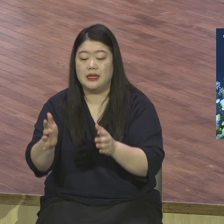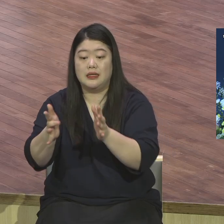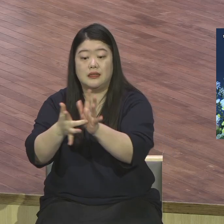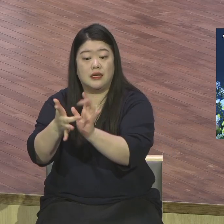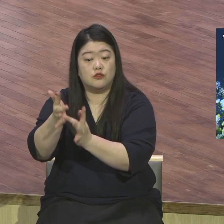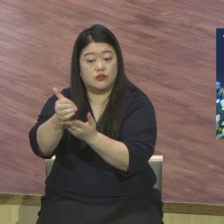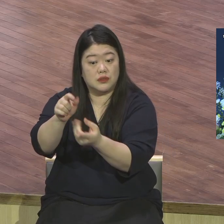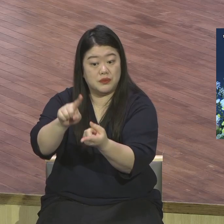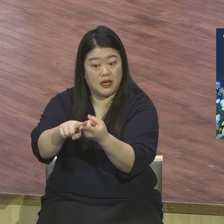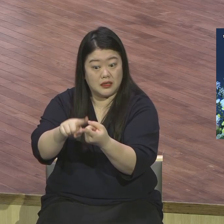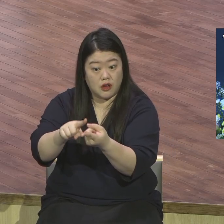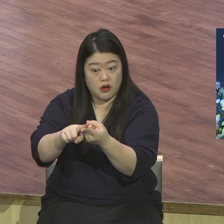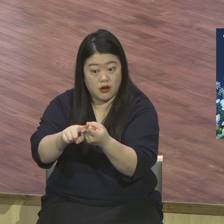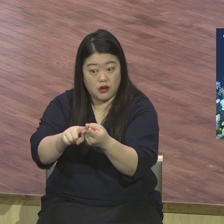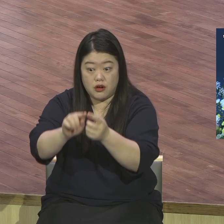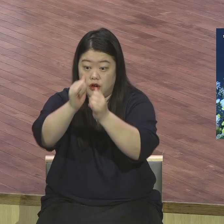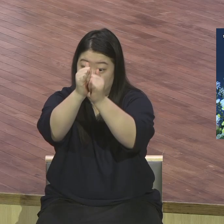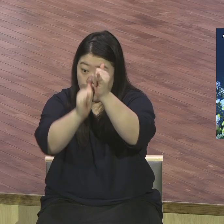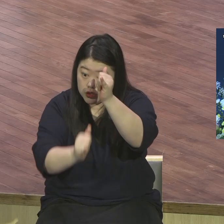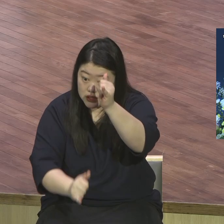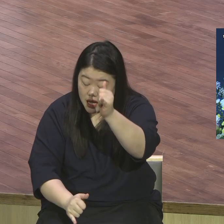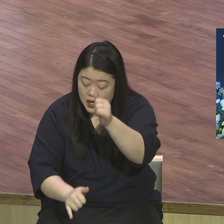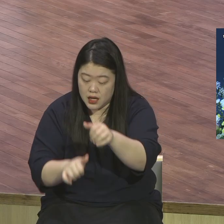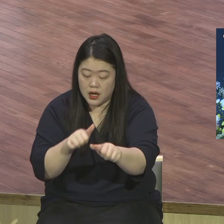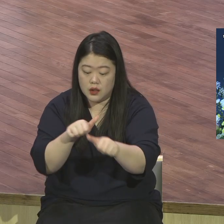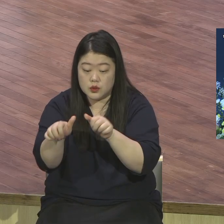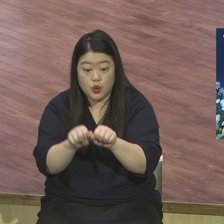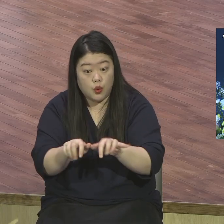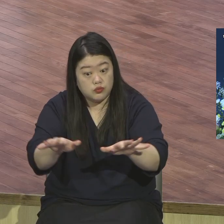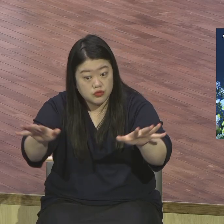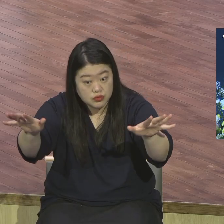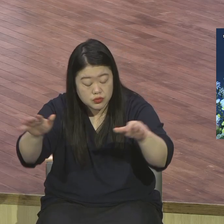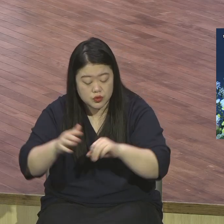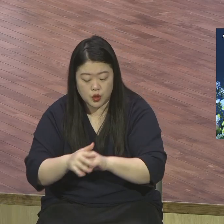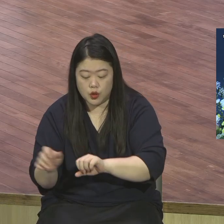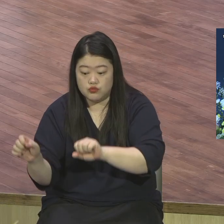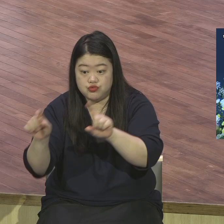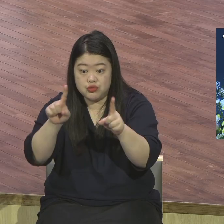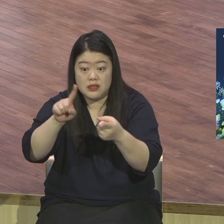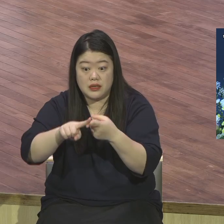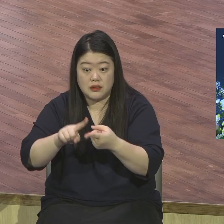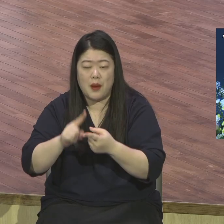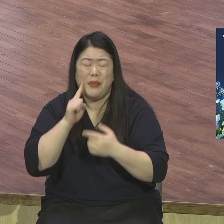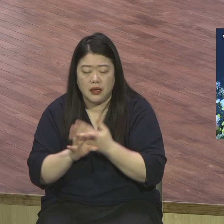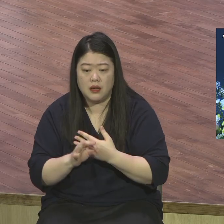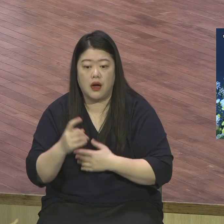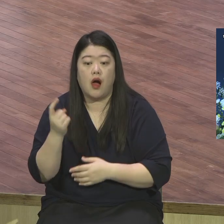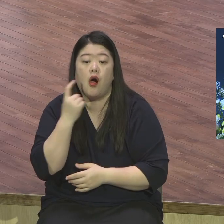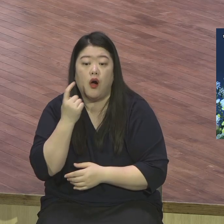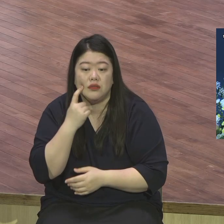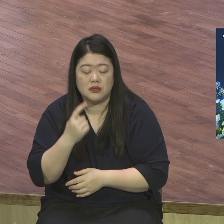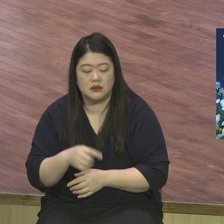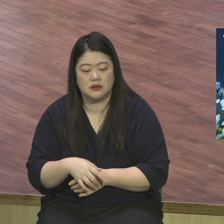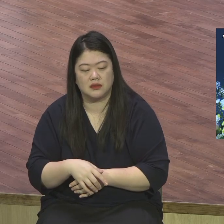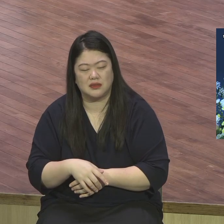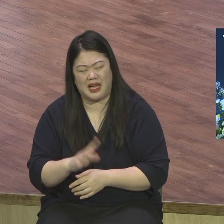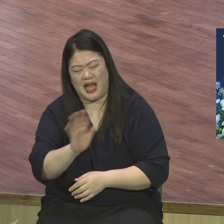어설프게 예수님의 부활을 꾸며댔다면 이토록 오랫동안 세월을